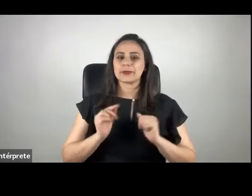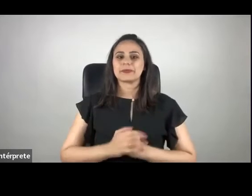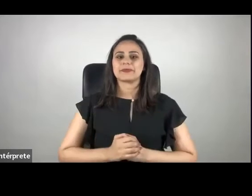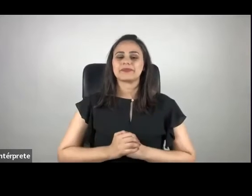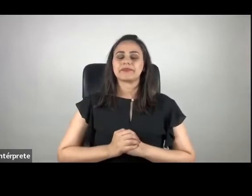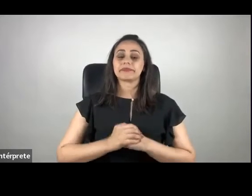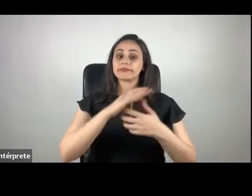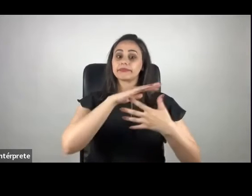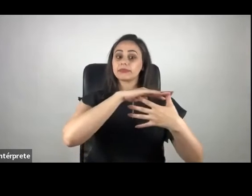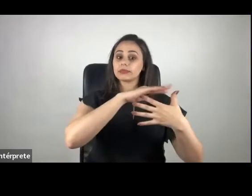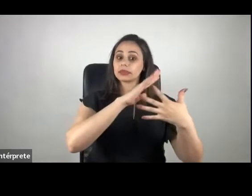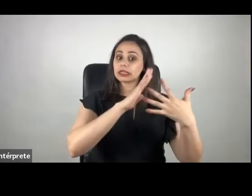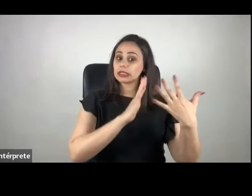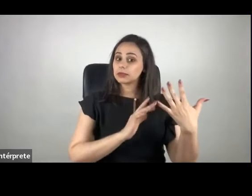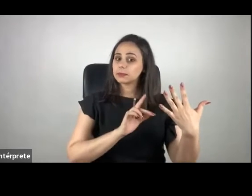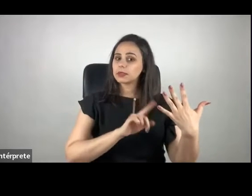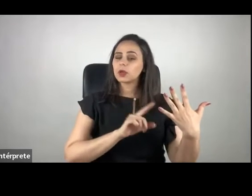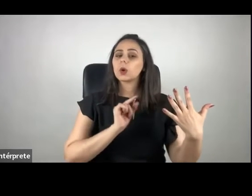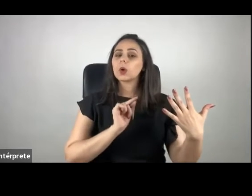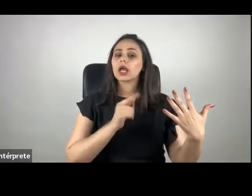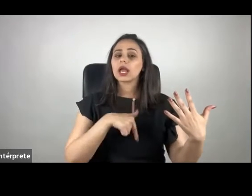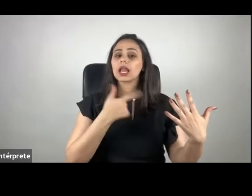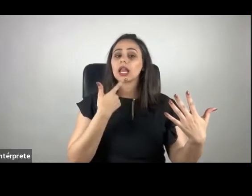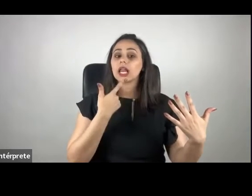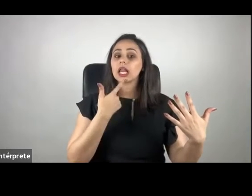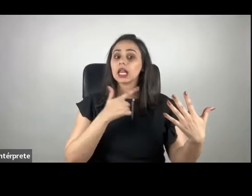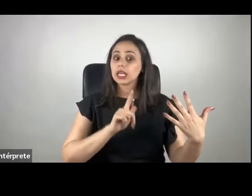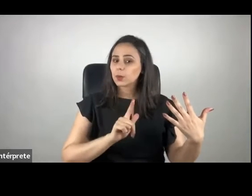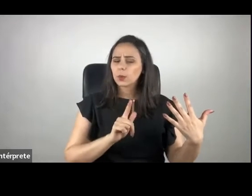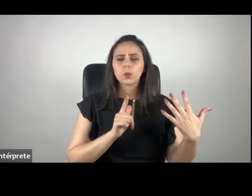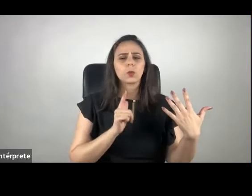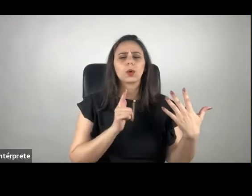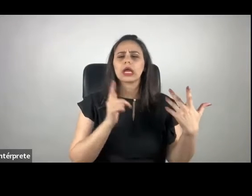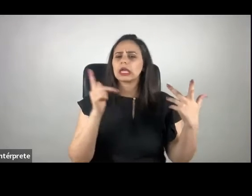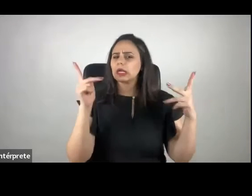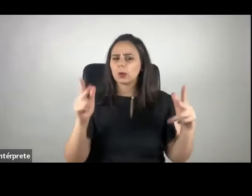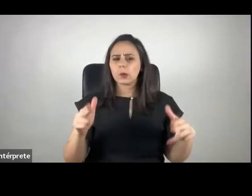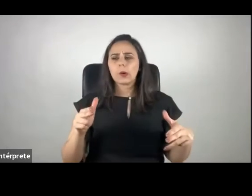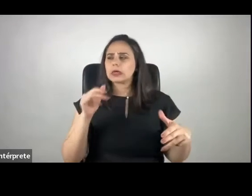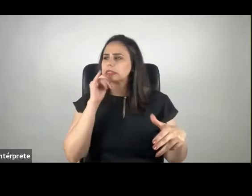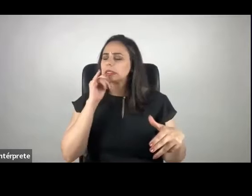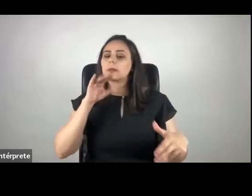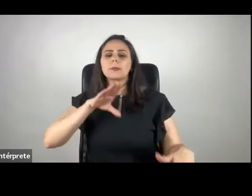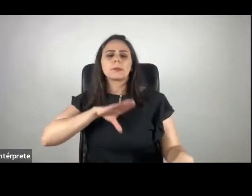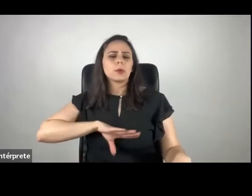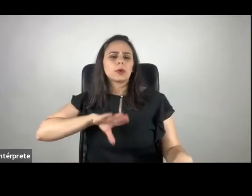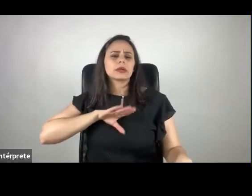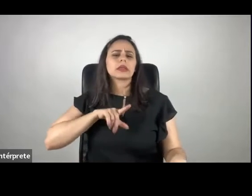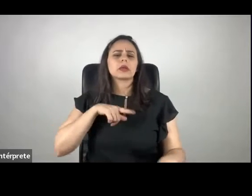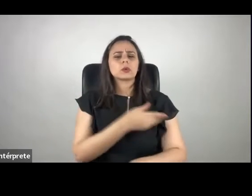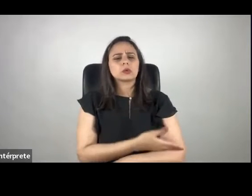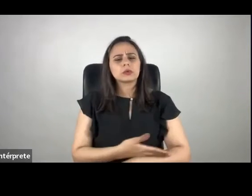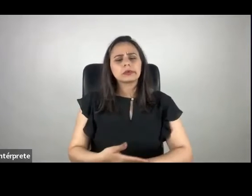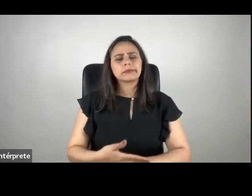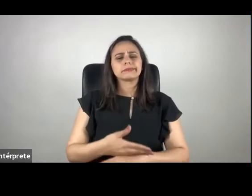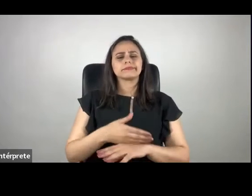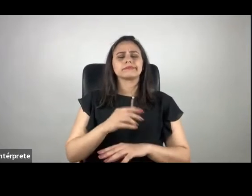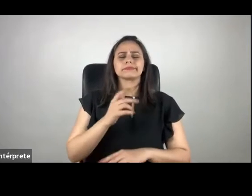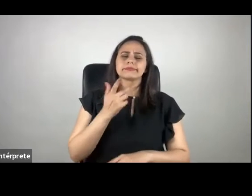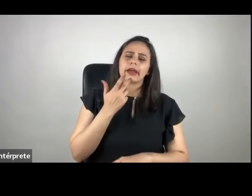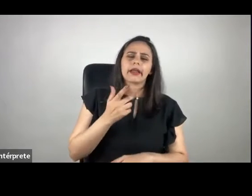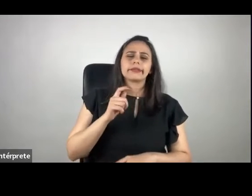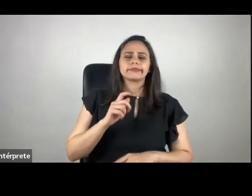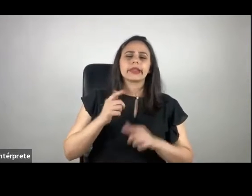Livras é uma língua, assim como o português, muita gente costuma chamar de linguagem